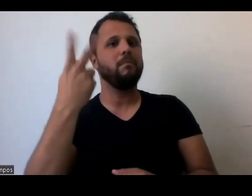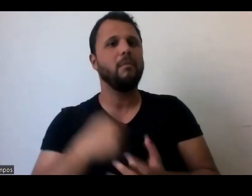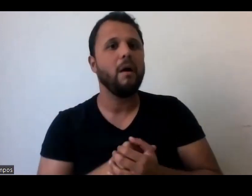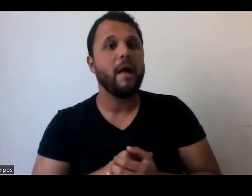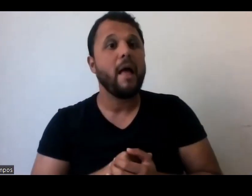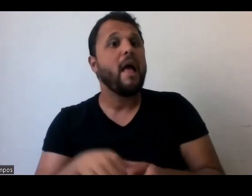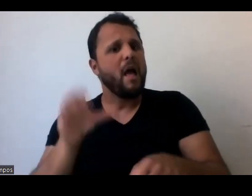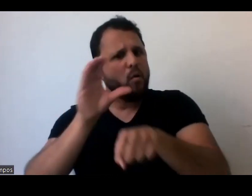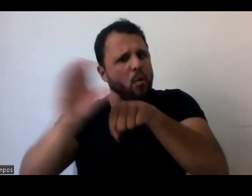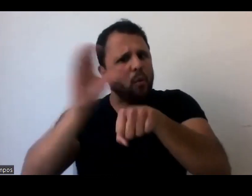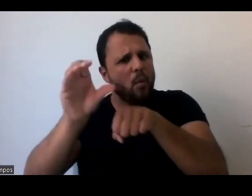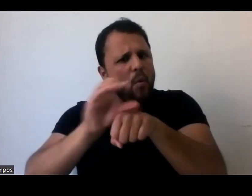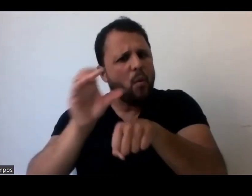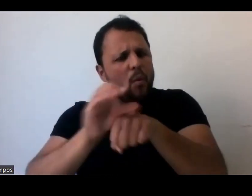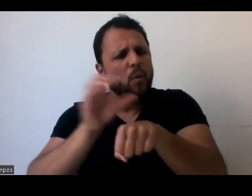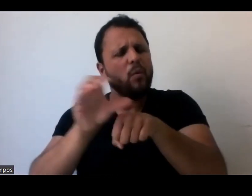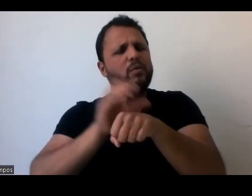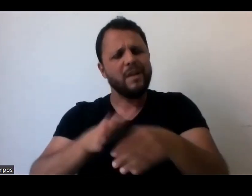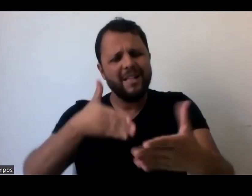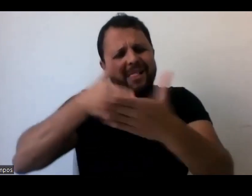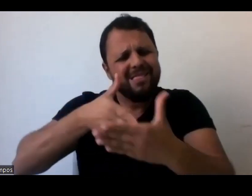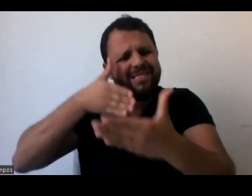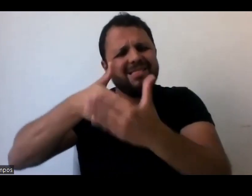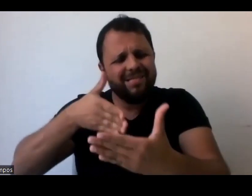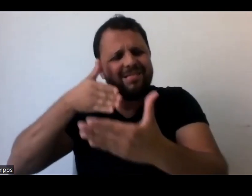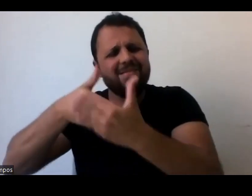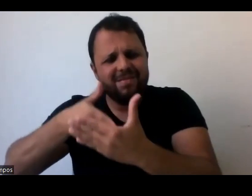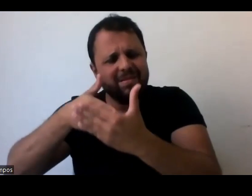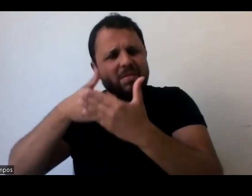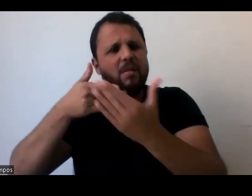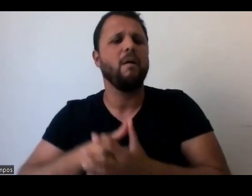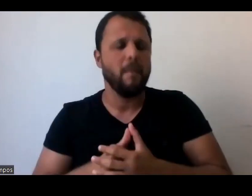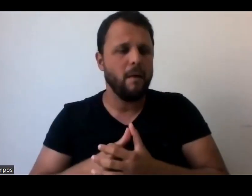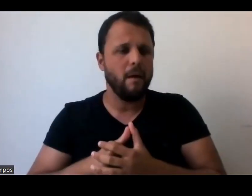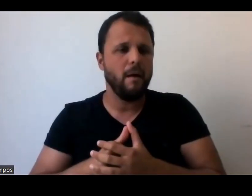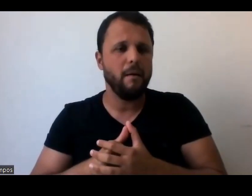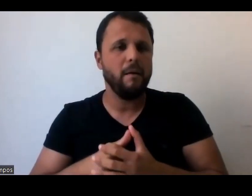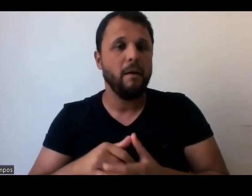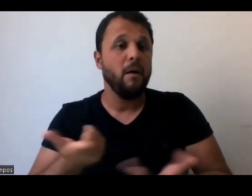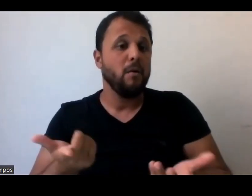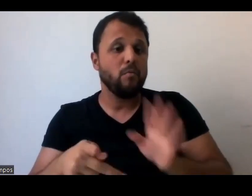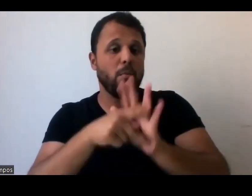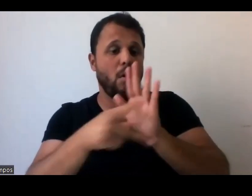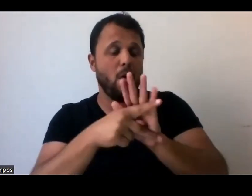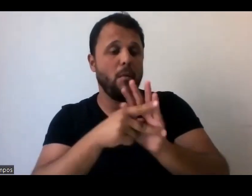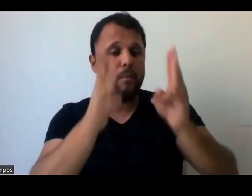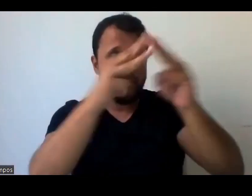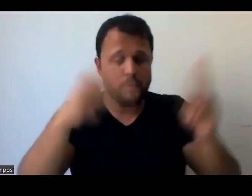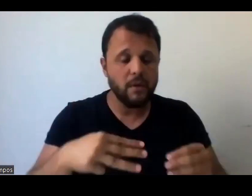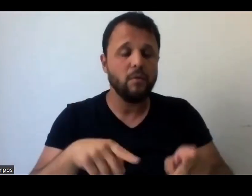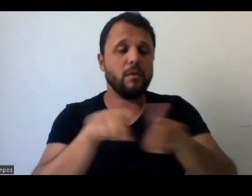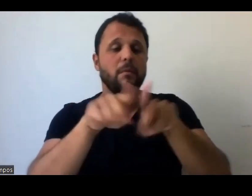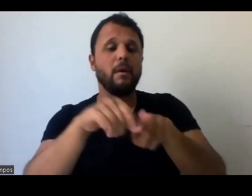barreiras atitudinais ou de acessibilidade cultural como um todo em company, pra museus, né, como o próprio Luan, pessoal do Itaú Cultural,